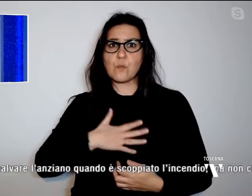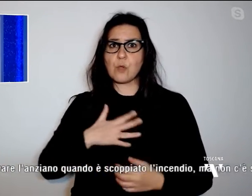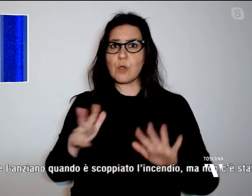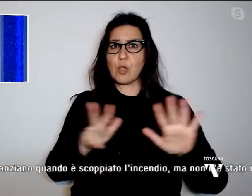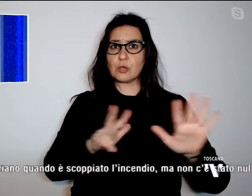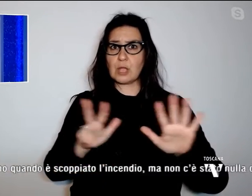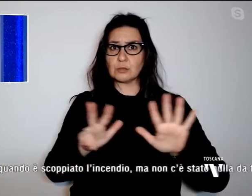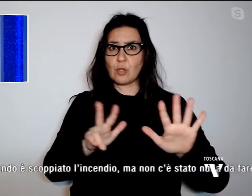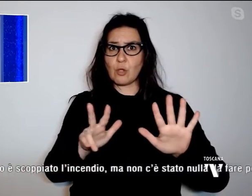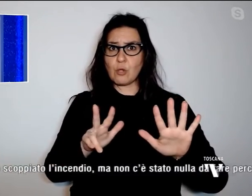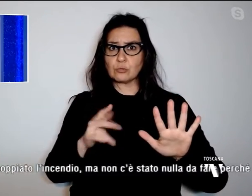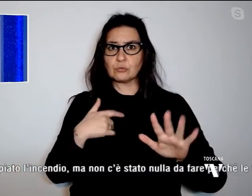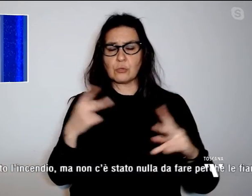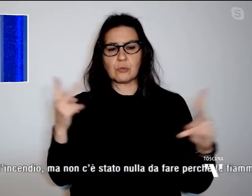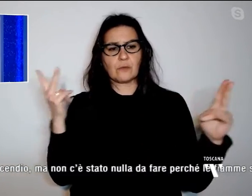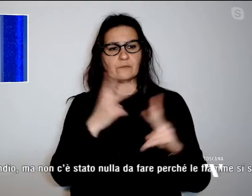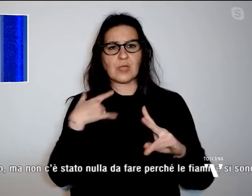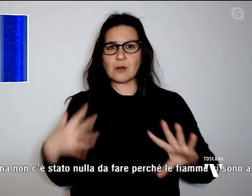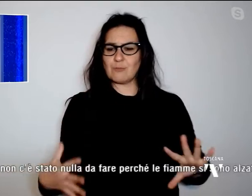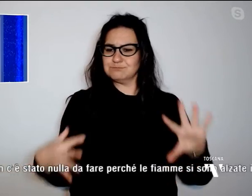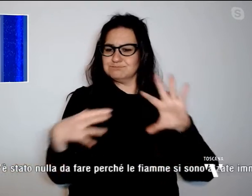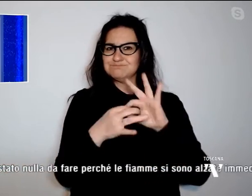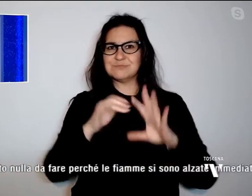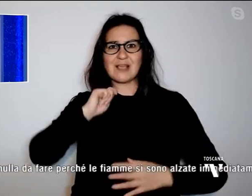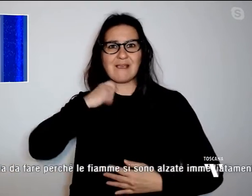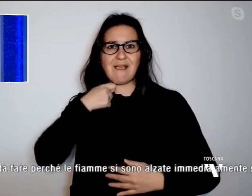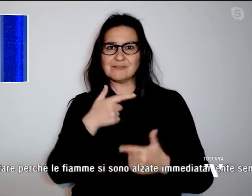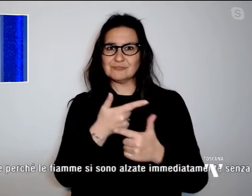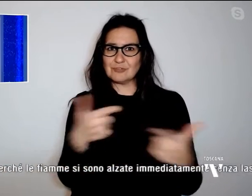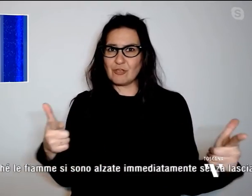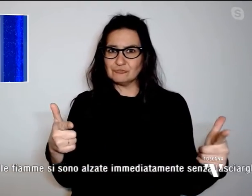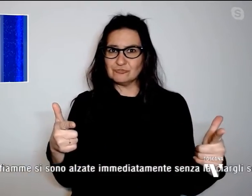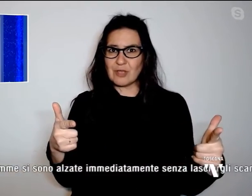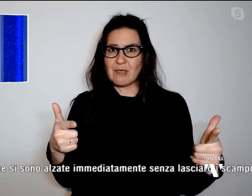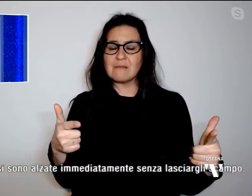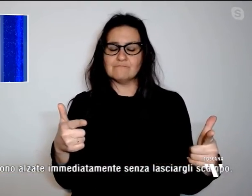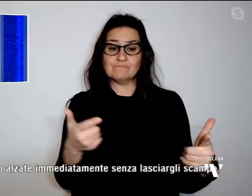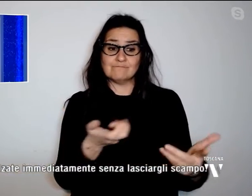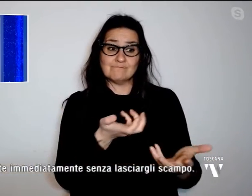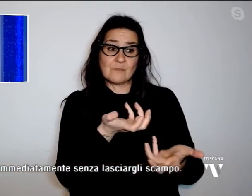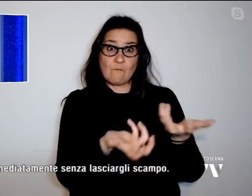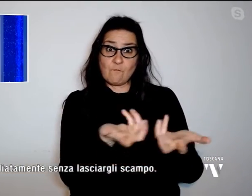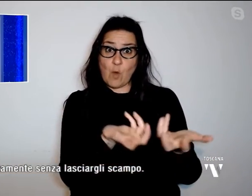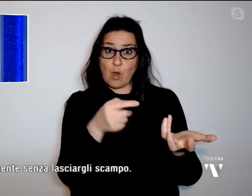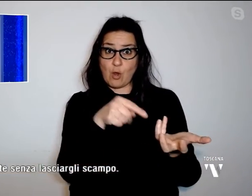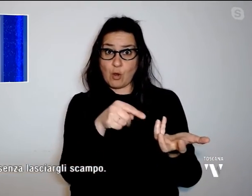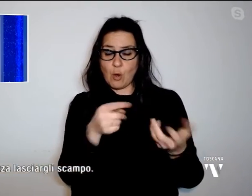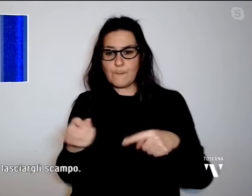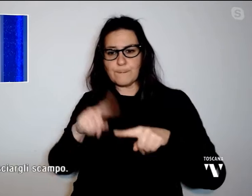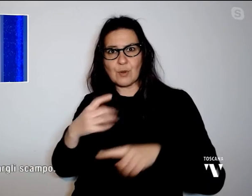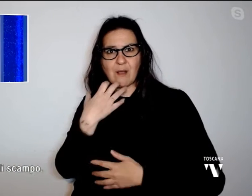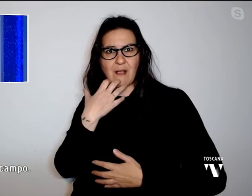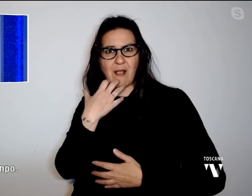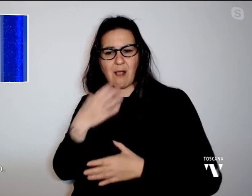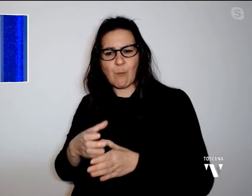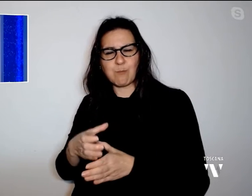avesse allacciamento al metano, sembra che alimentasse fornelli e riscaldamento con delle bombole di